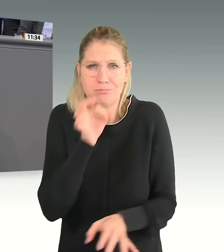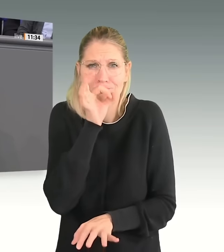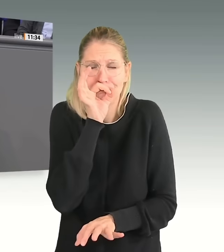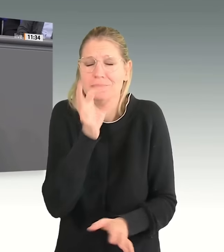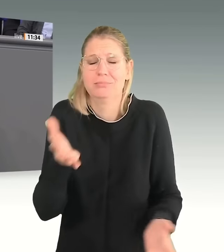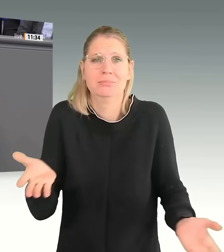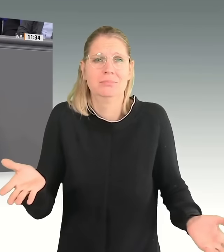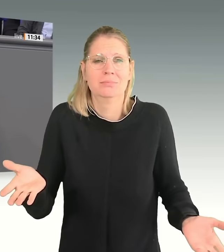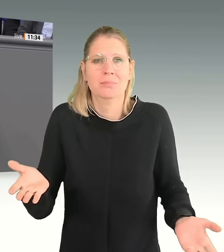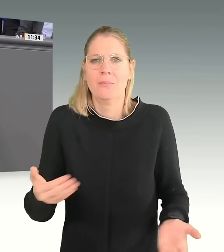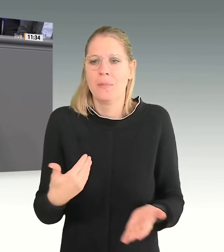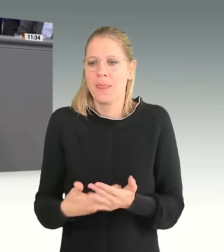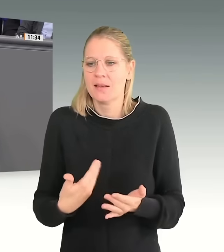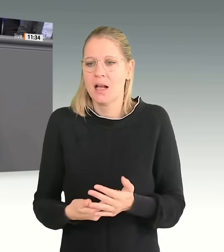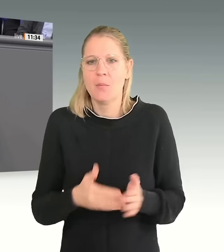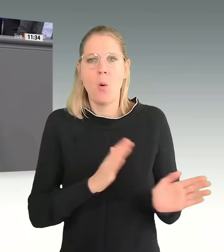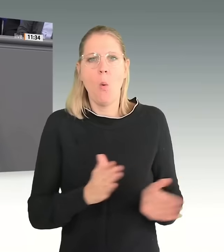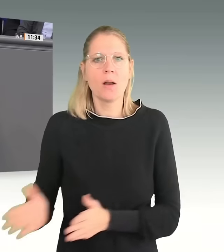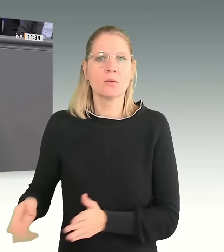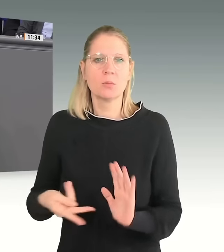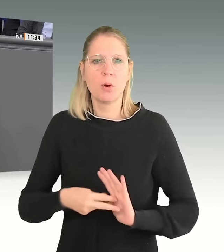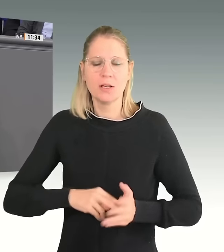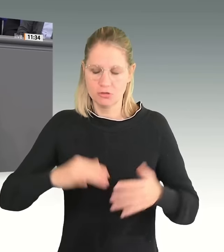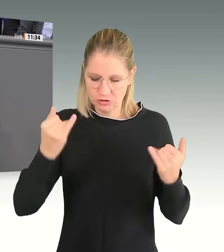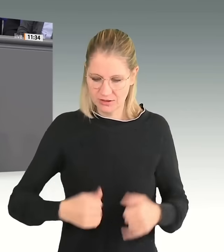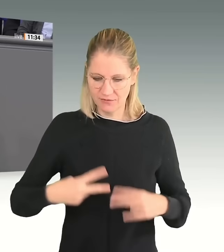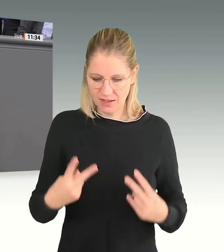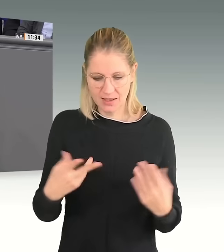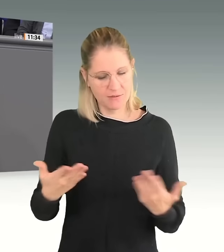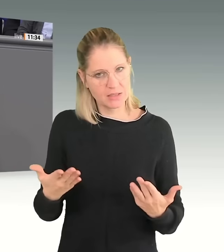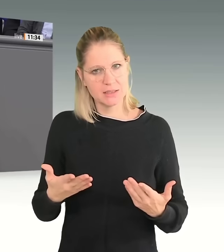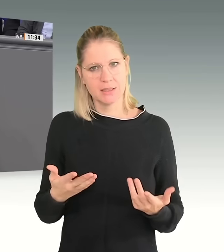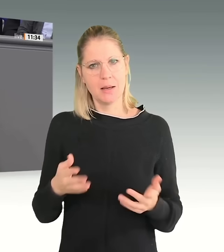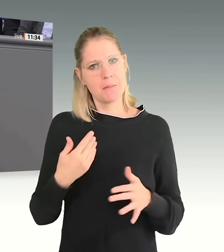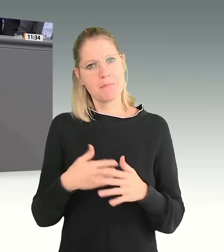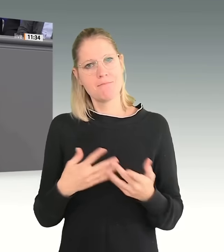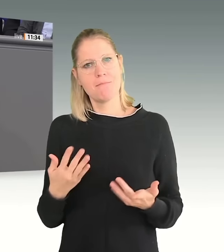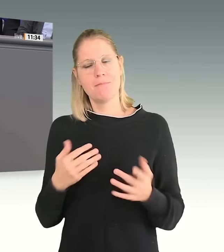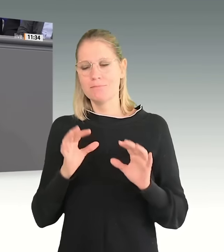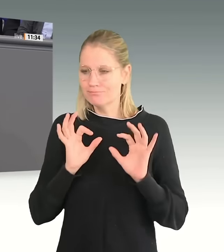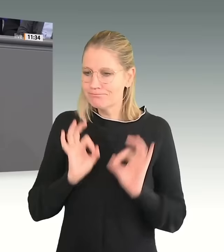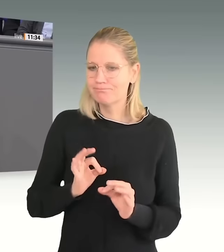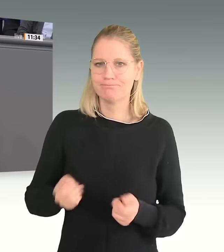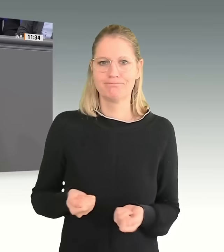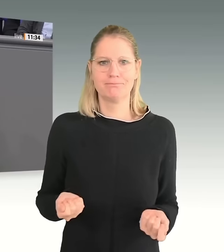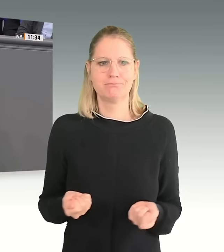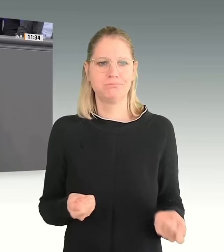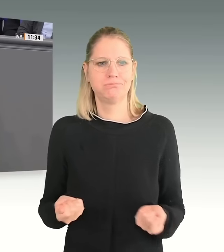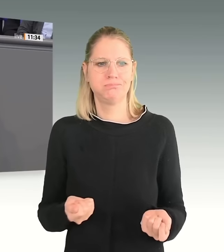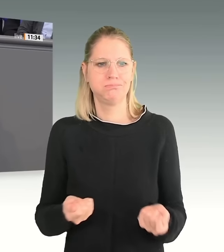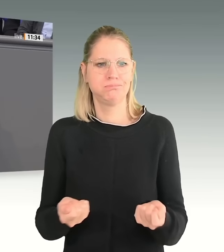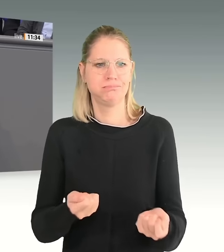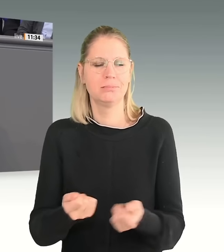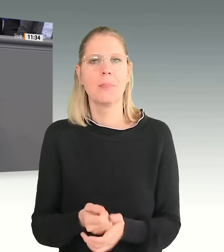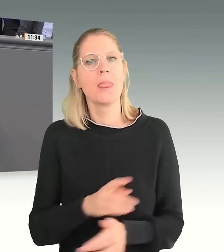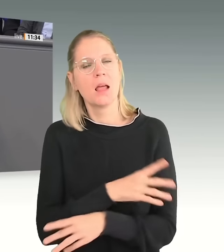Deswegen ist es ordnungspolitisch daher jetzt wichtig, dass die Weichen richtig gestellt werden. Und, liebe Frau Kollegin, gut, dass Sie jetzt